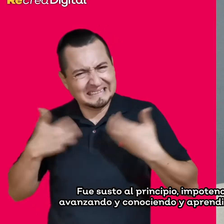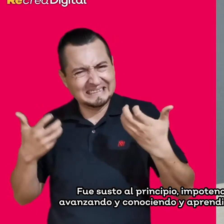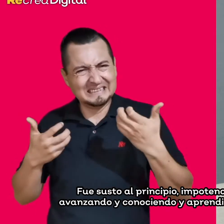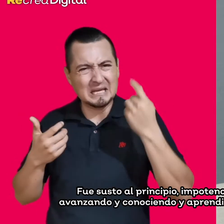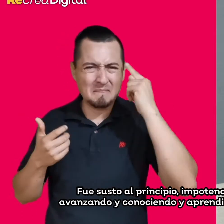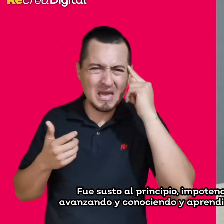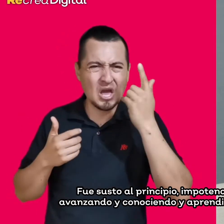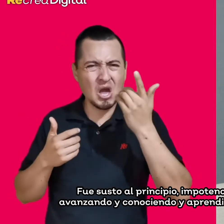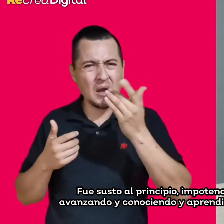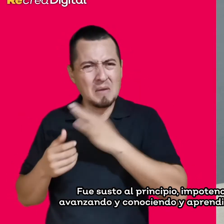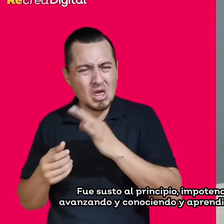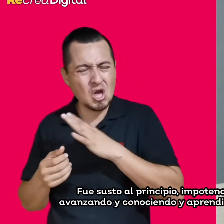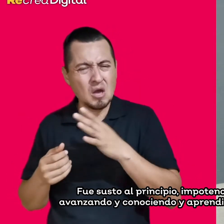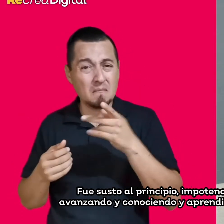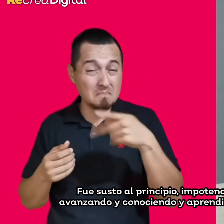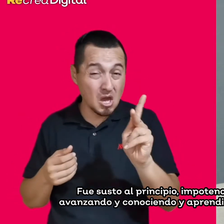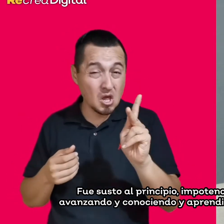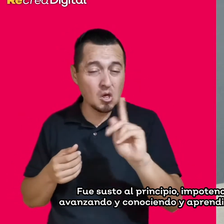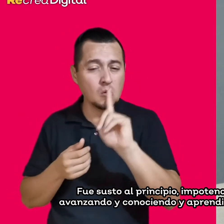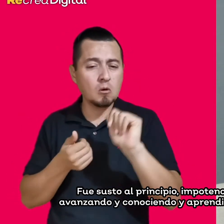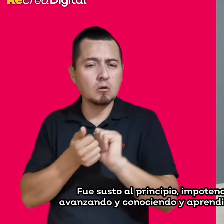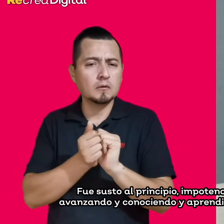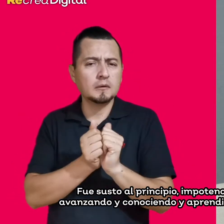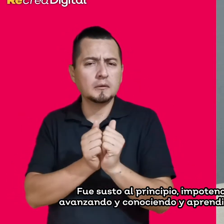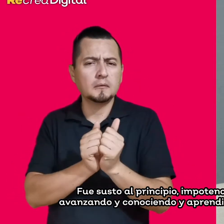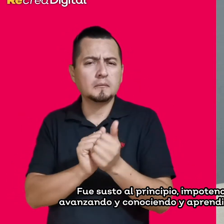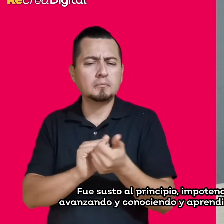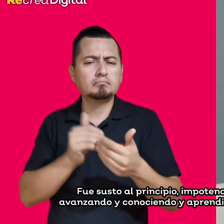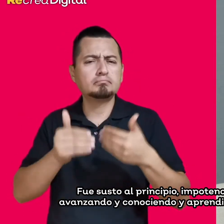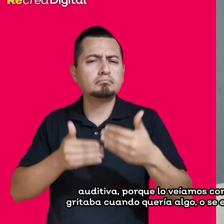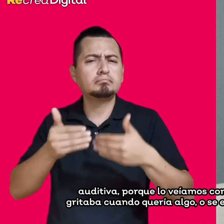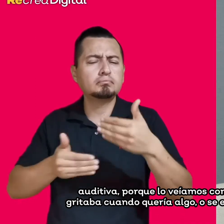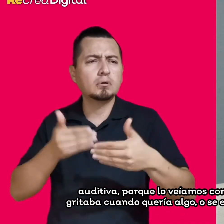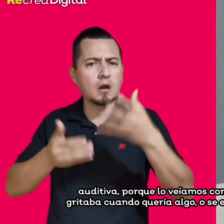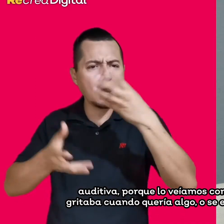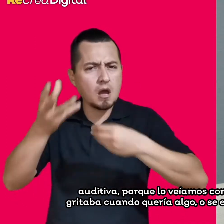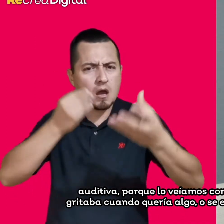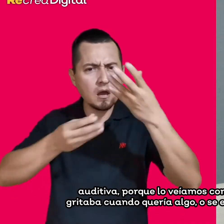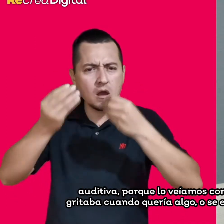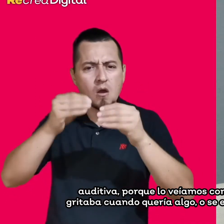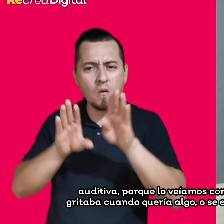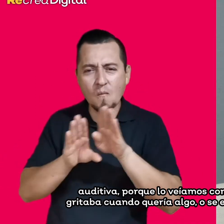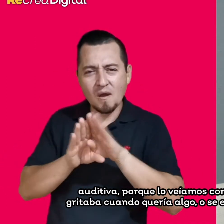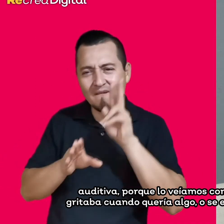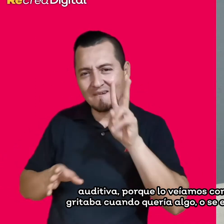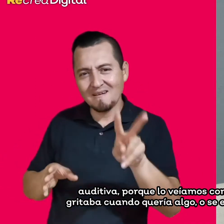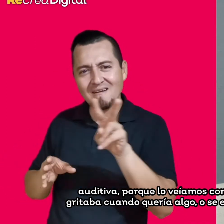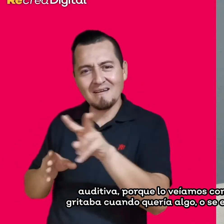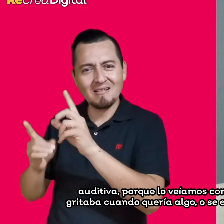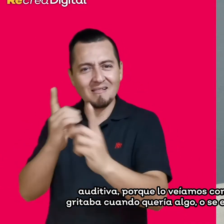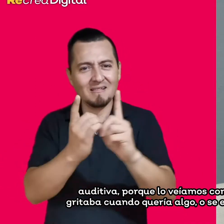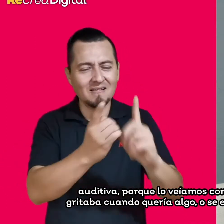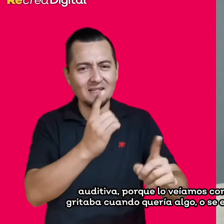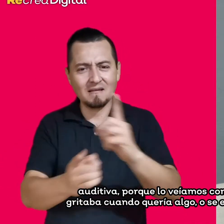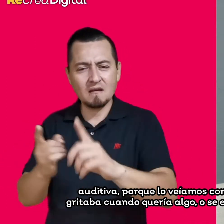conociendo y aprendiendo lo que era la discapacidad auditiva, porque lo veíamos como raro, porque pues la niña